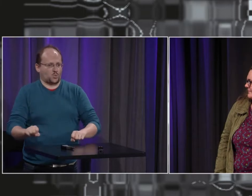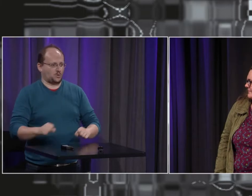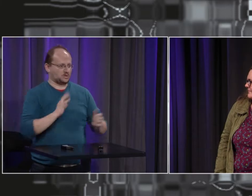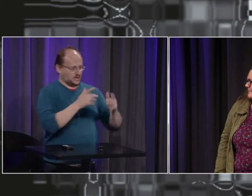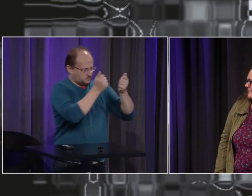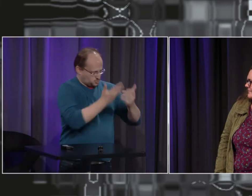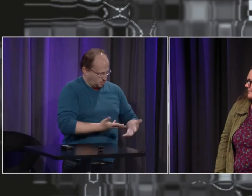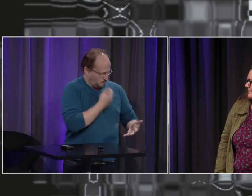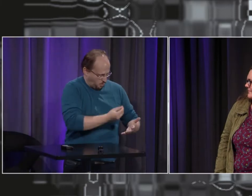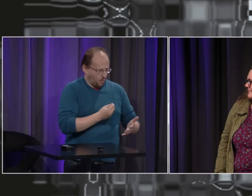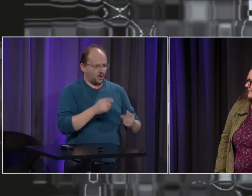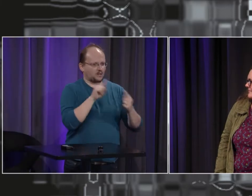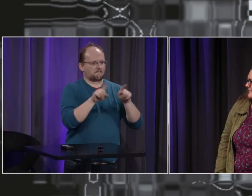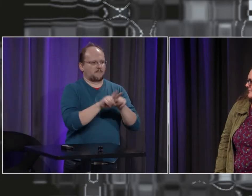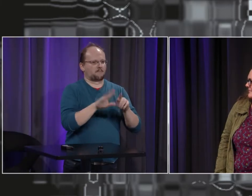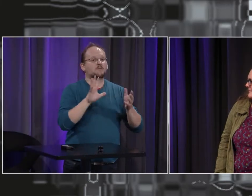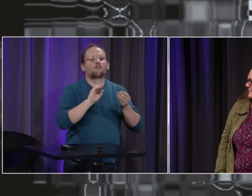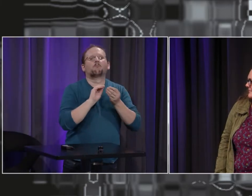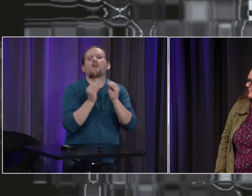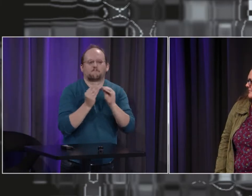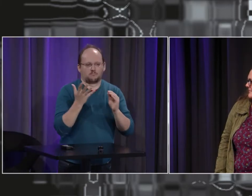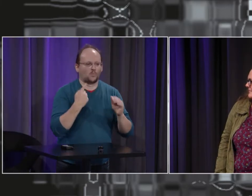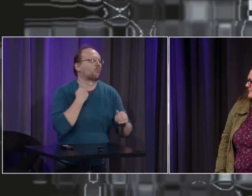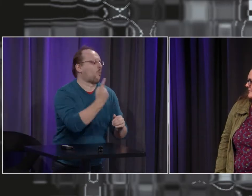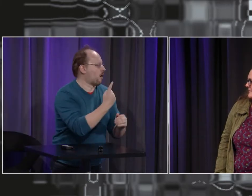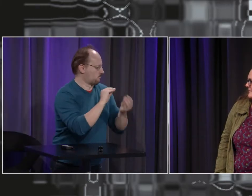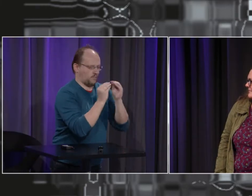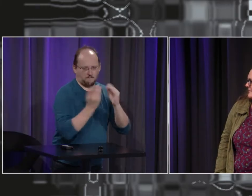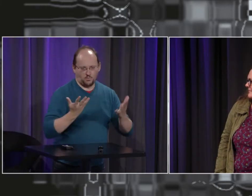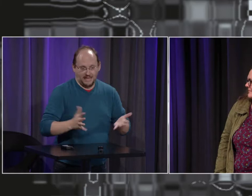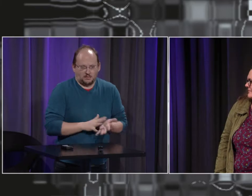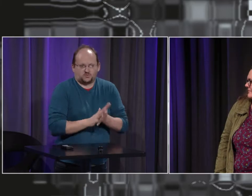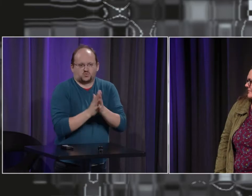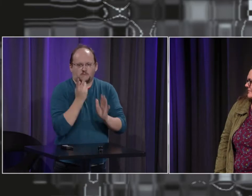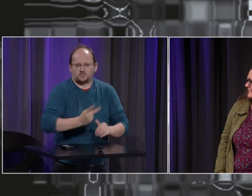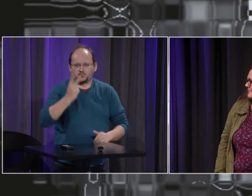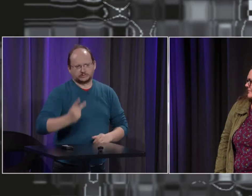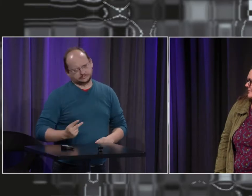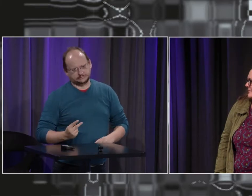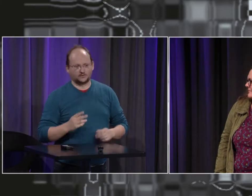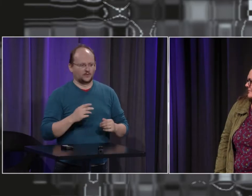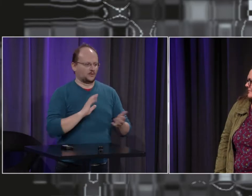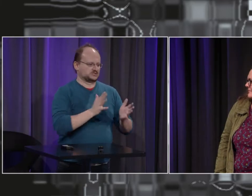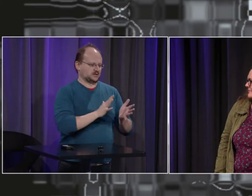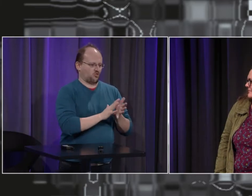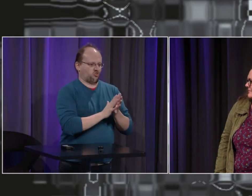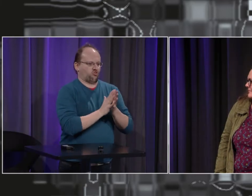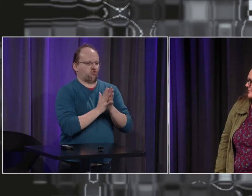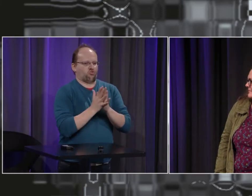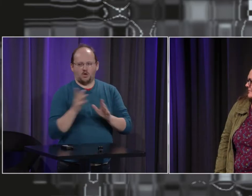mais on peut très bien avoir plusieurs signes pour le même sens plusieurs termes pour le même sens le vrai sujet le vrai problème aujourd